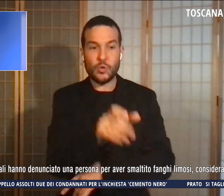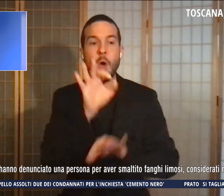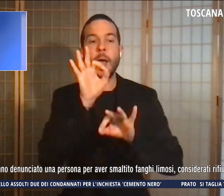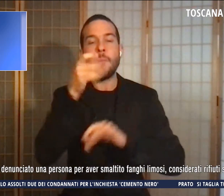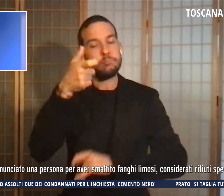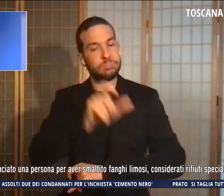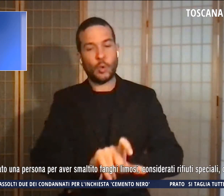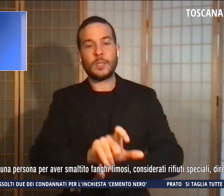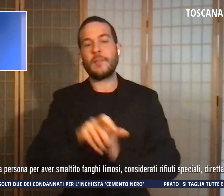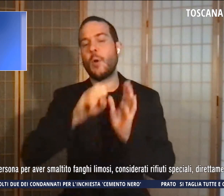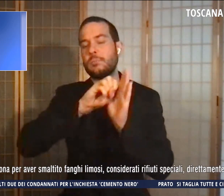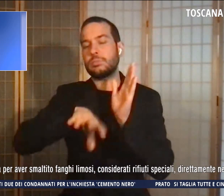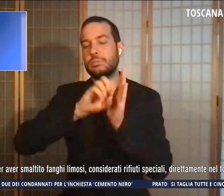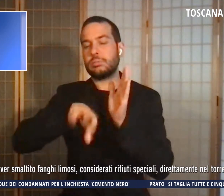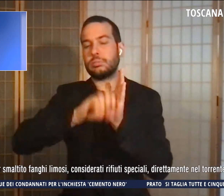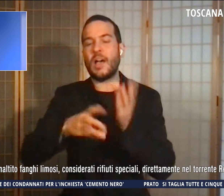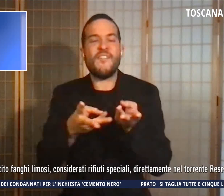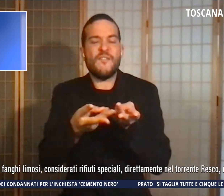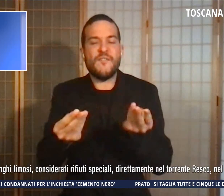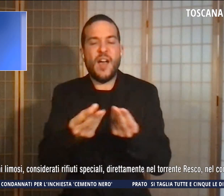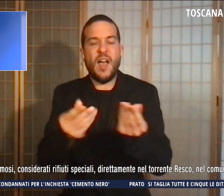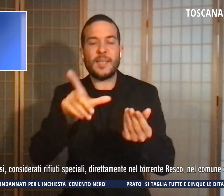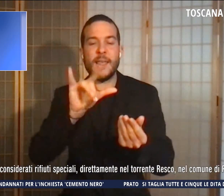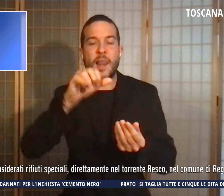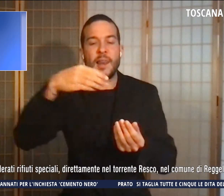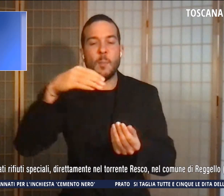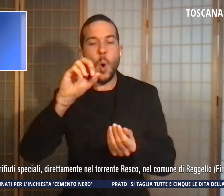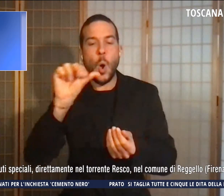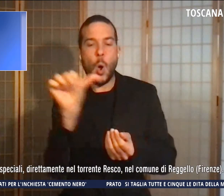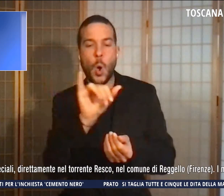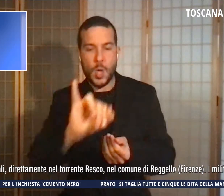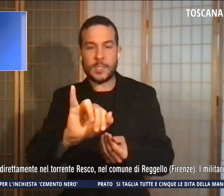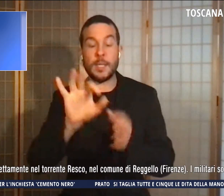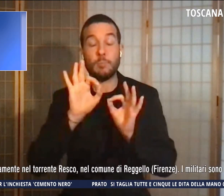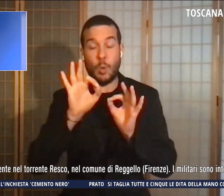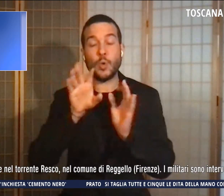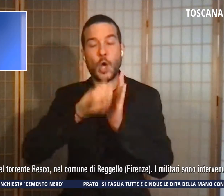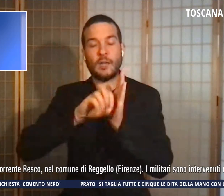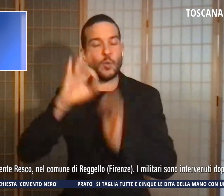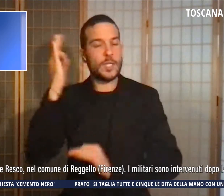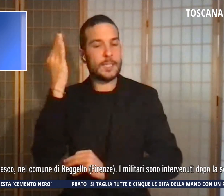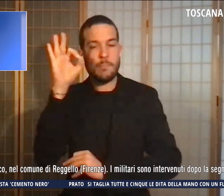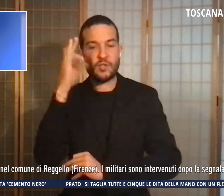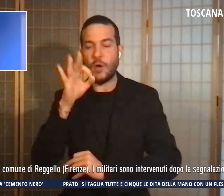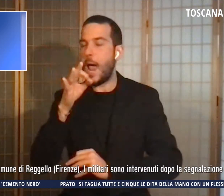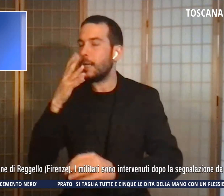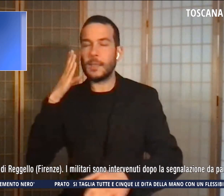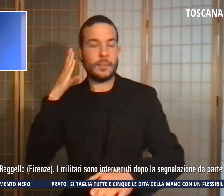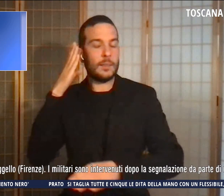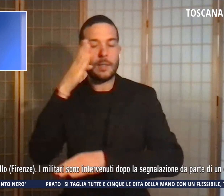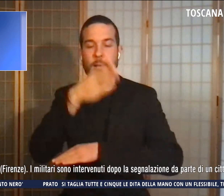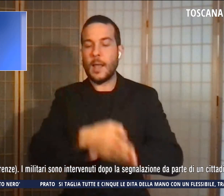fanghi limosi considerati rifiuti speciali direttamente nel torrente